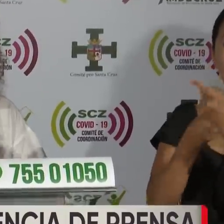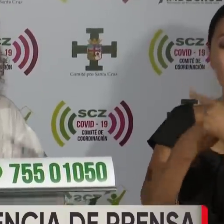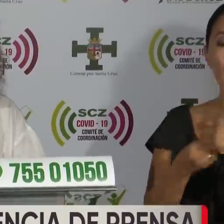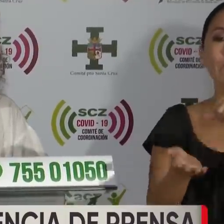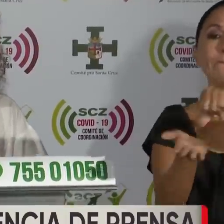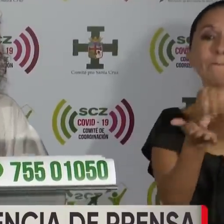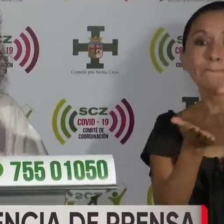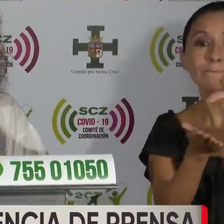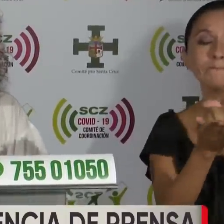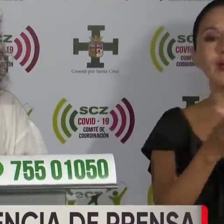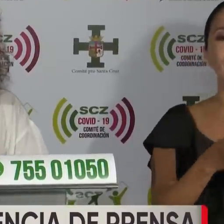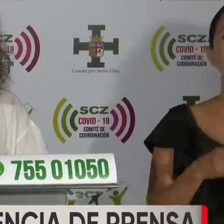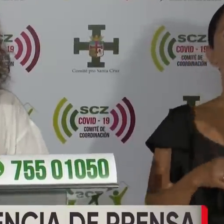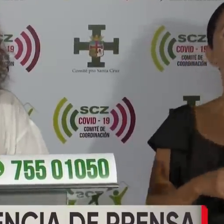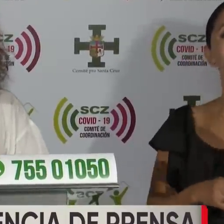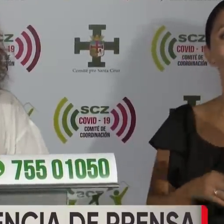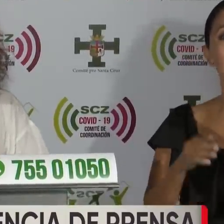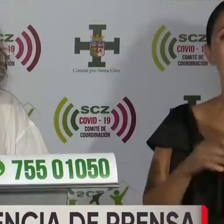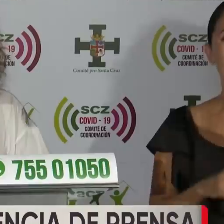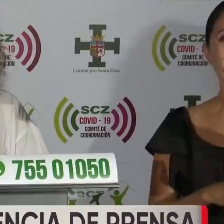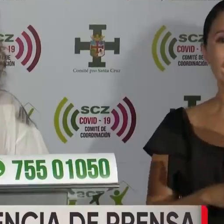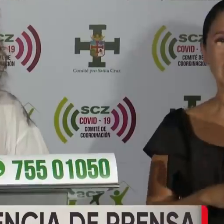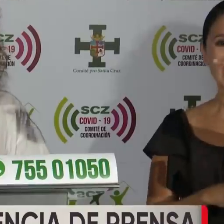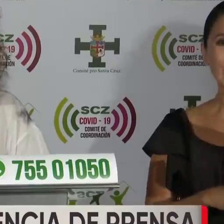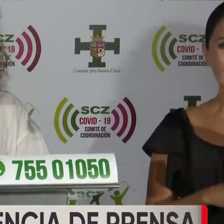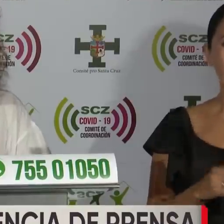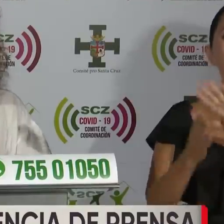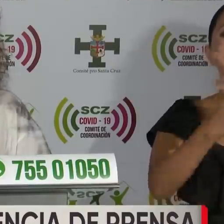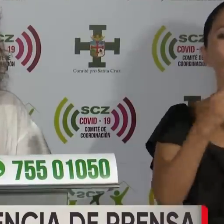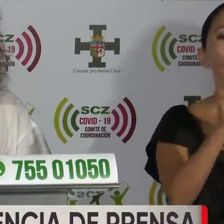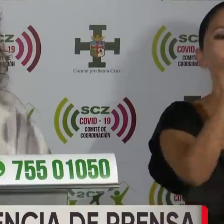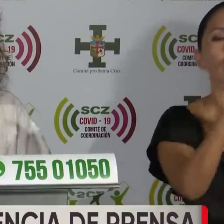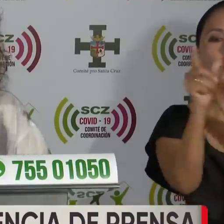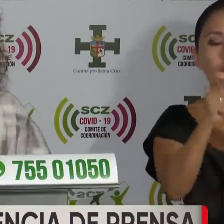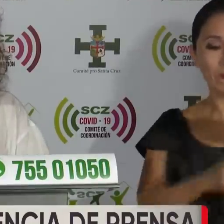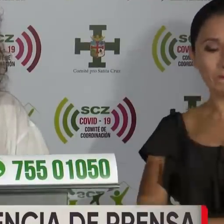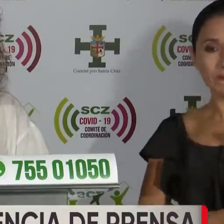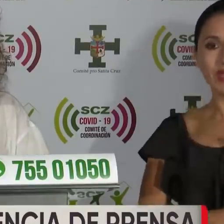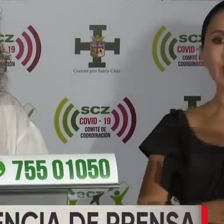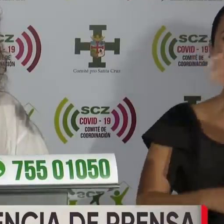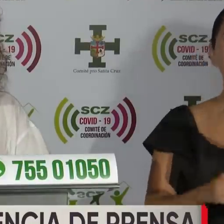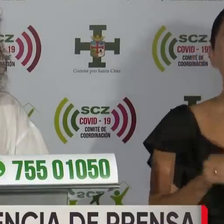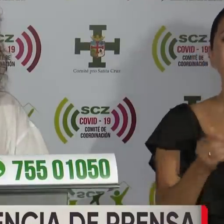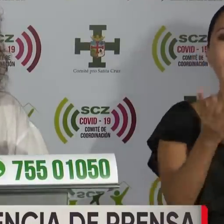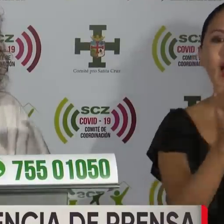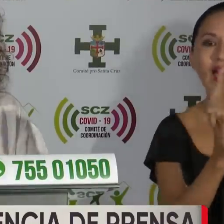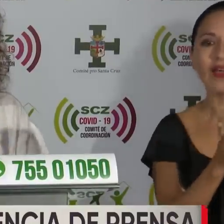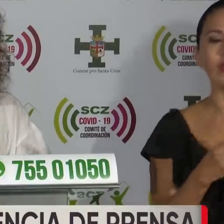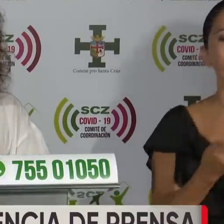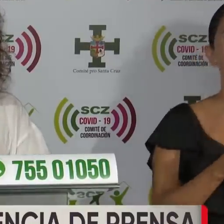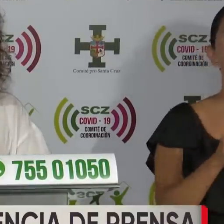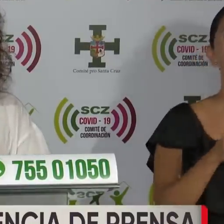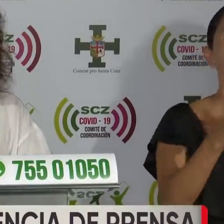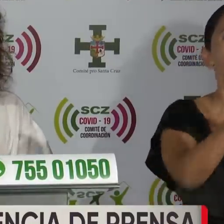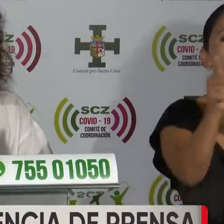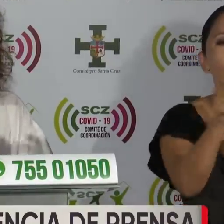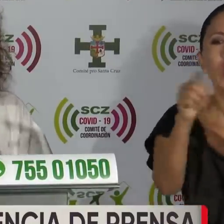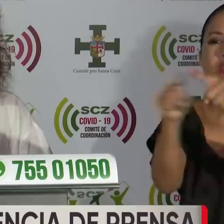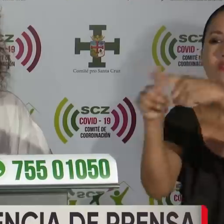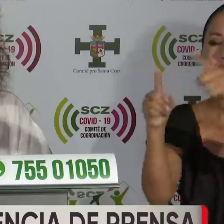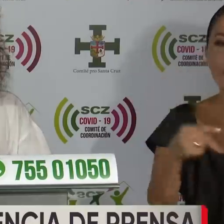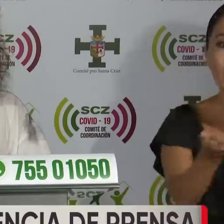otros bonos. Escuchemos, está hablando la encargada de comunicación en este momento. Y a través de unidades móviles, militares de pago,